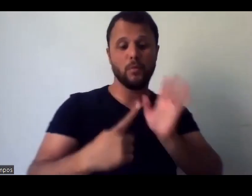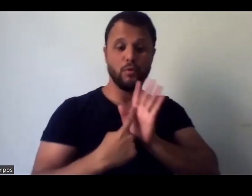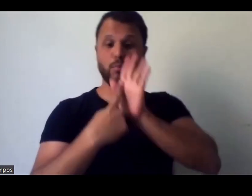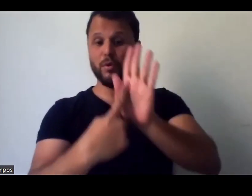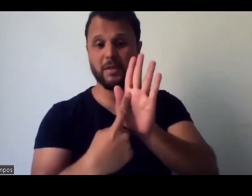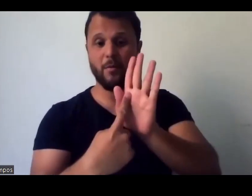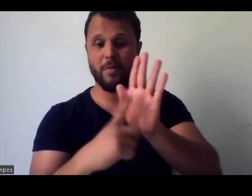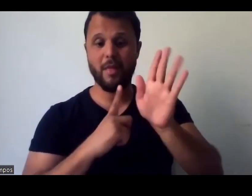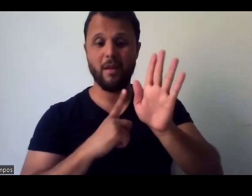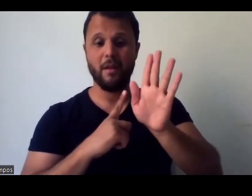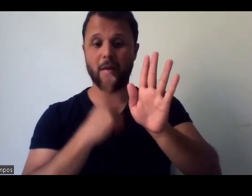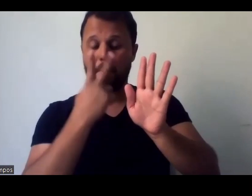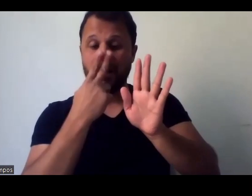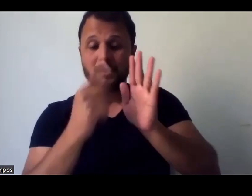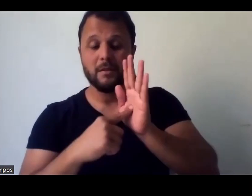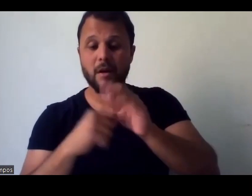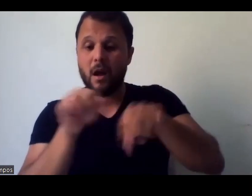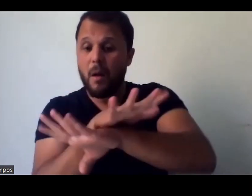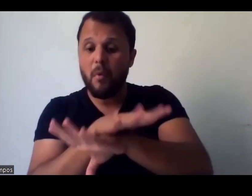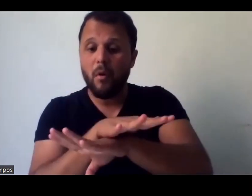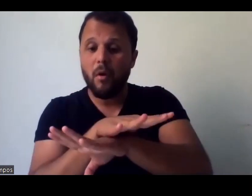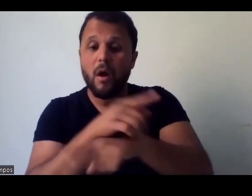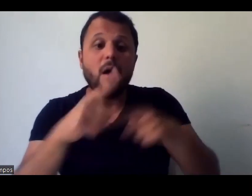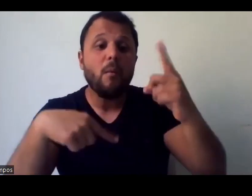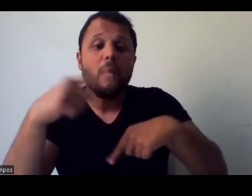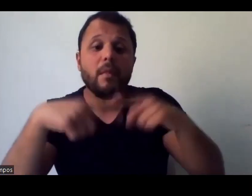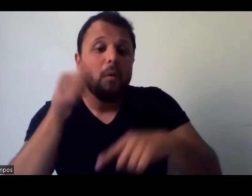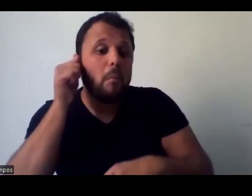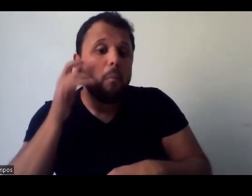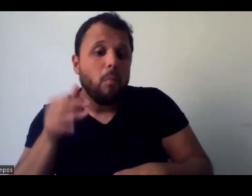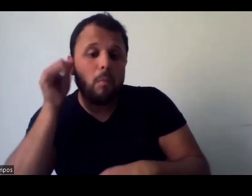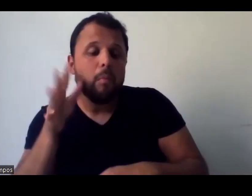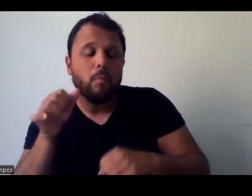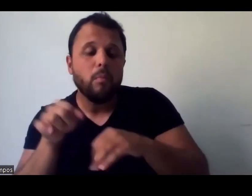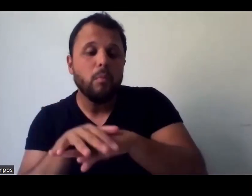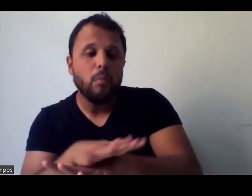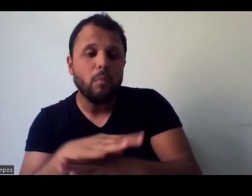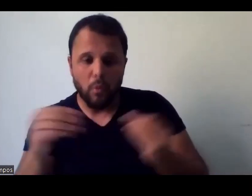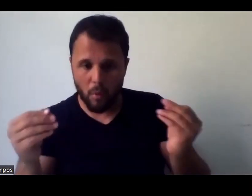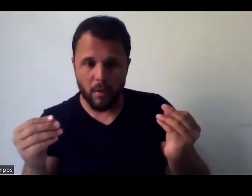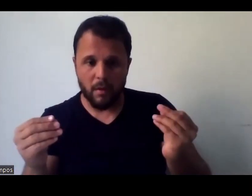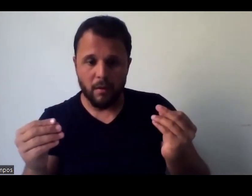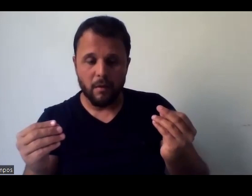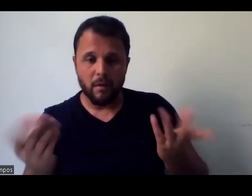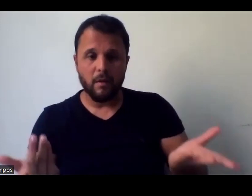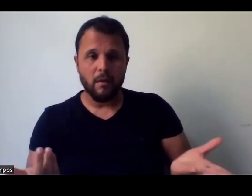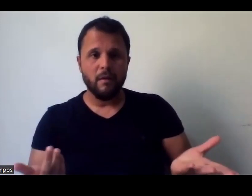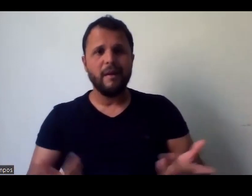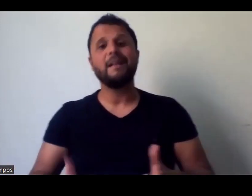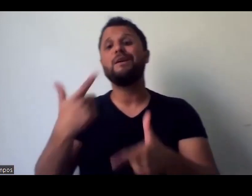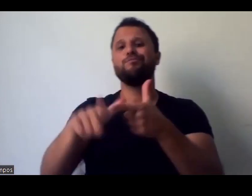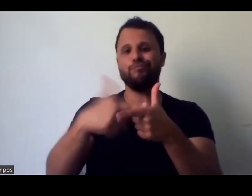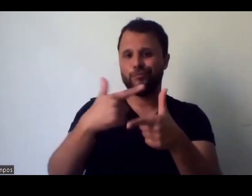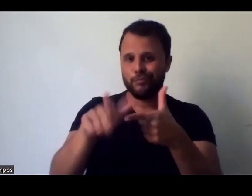ligado, né, então, eu acho que, assim, assim como pro cinema, também fazer, né... esse é um problema, né, aliás, né,